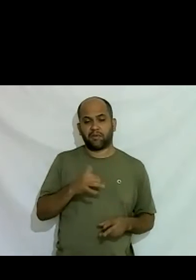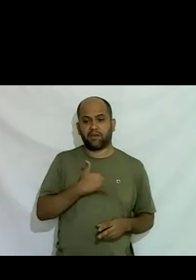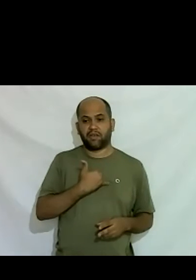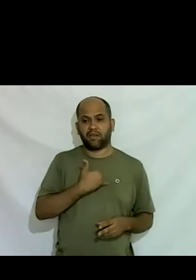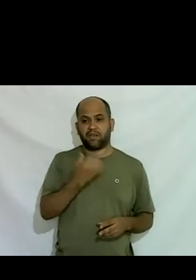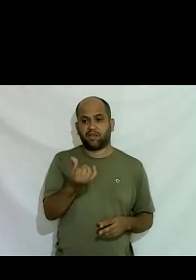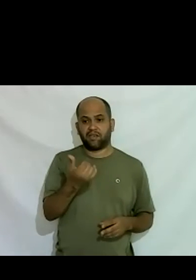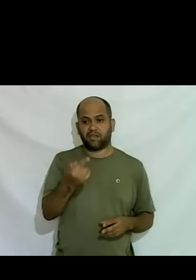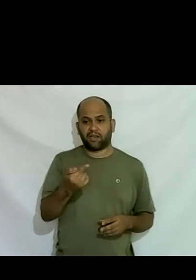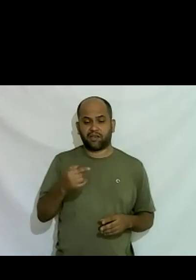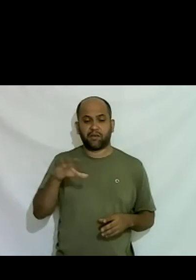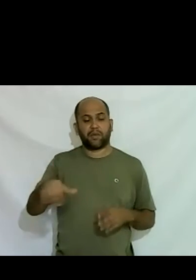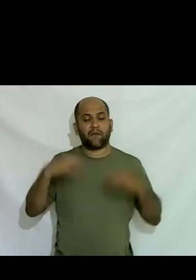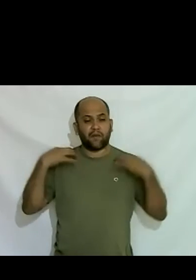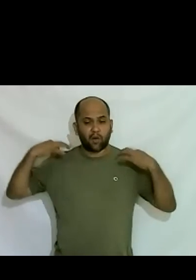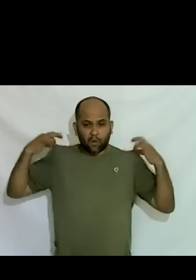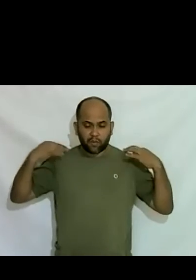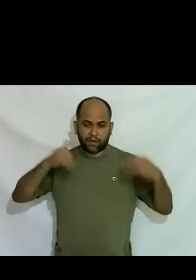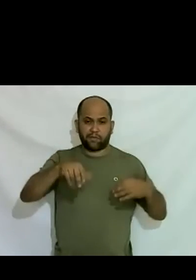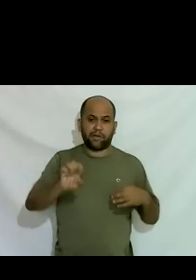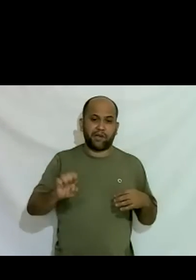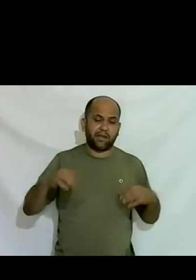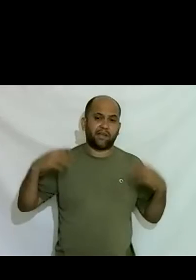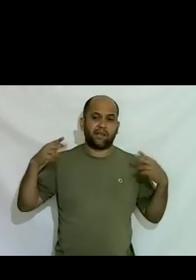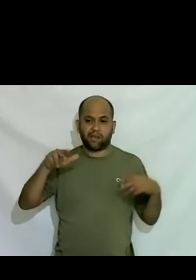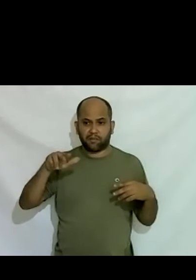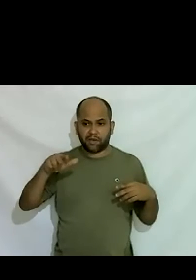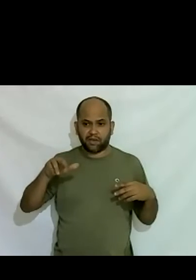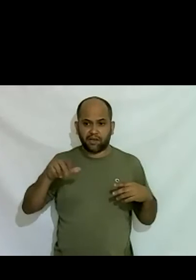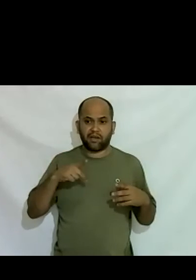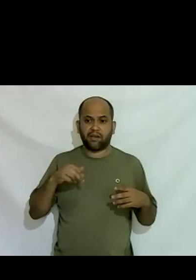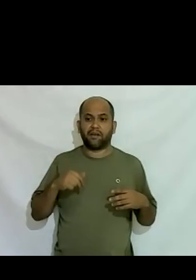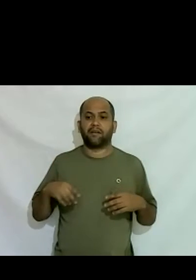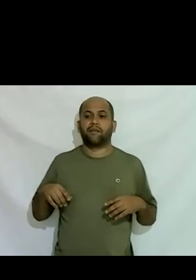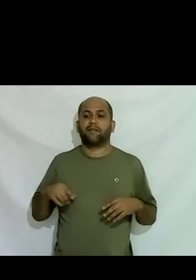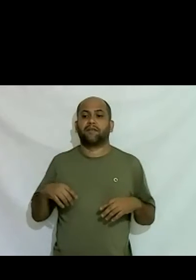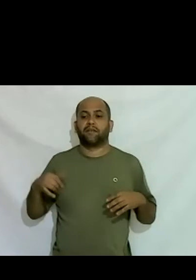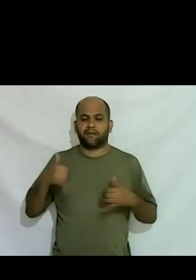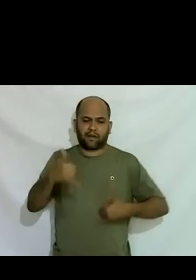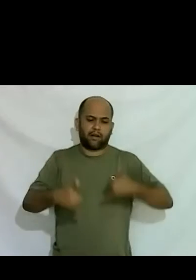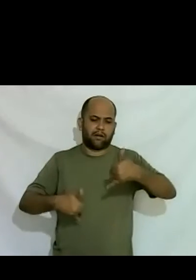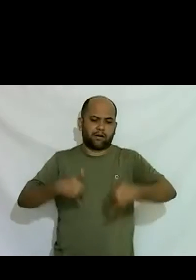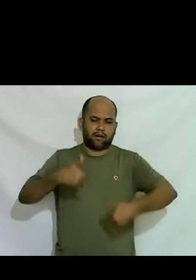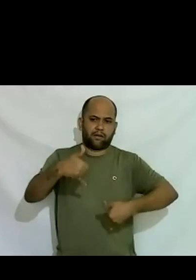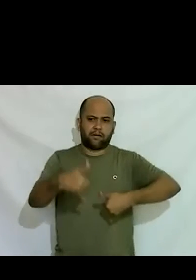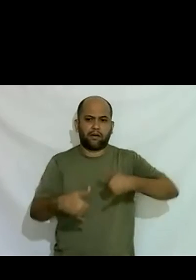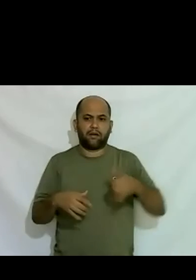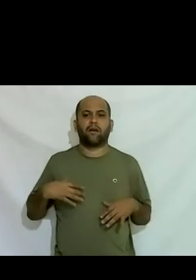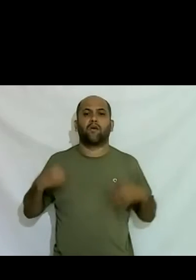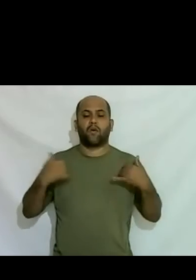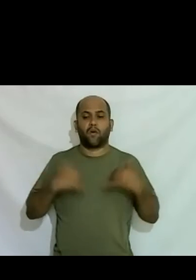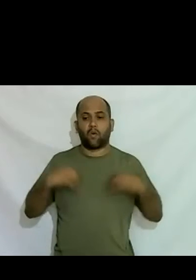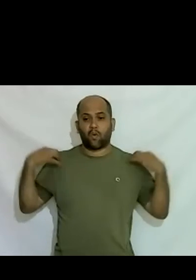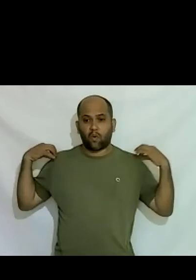pegava roupas da minha mãe da minha irmã da minha madrasta depois mais tarde salto alto roupas me